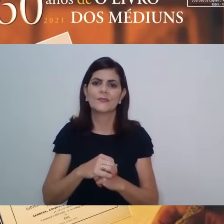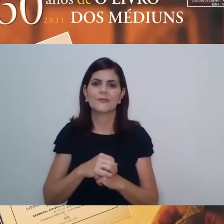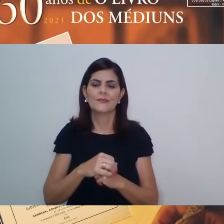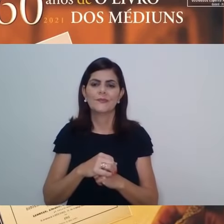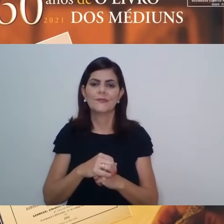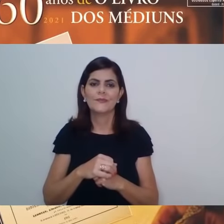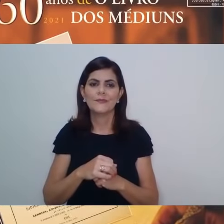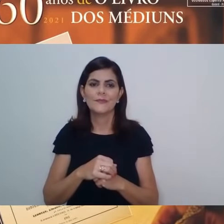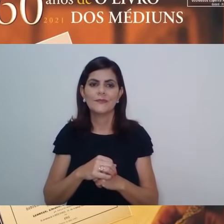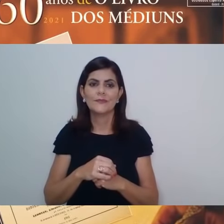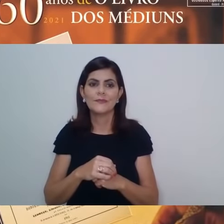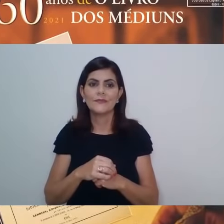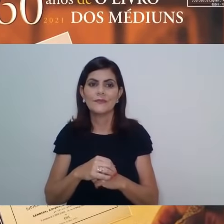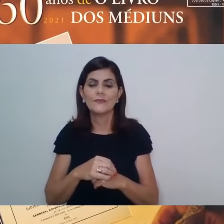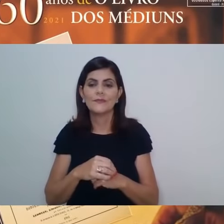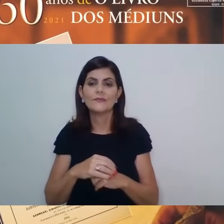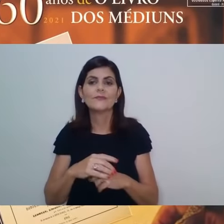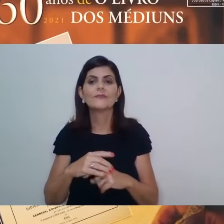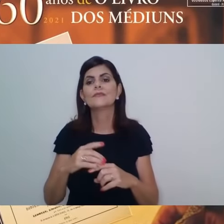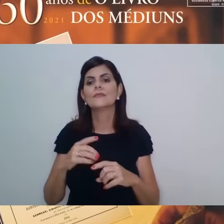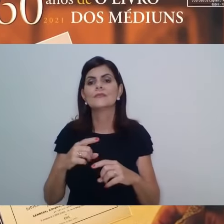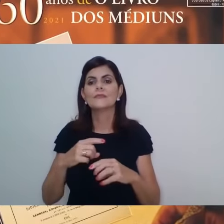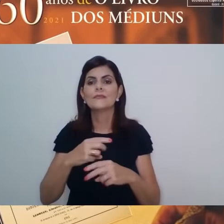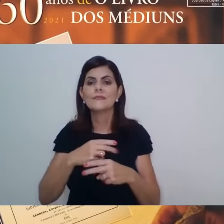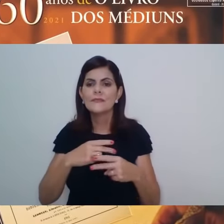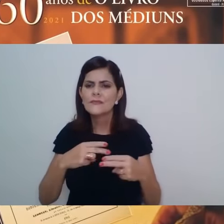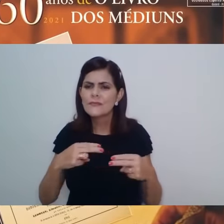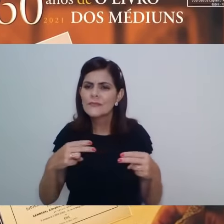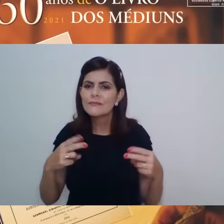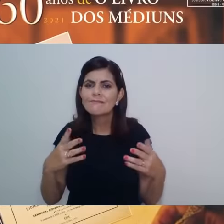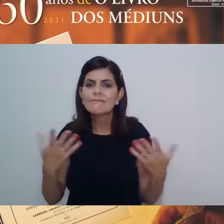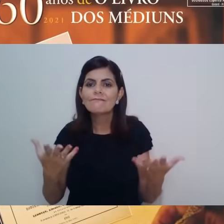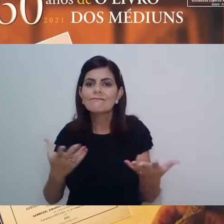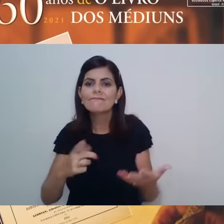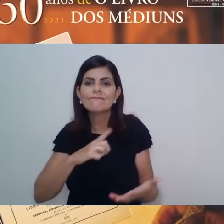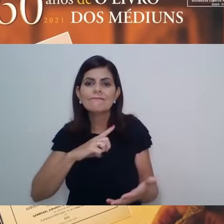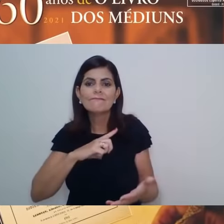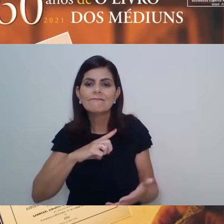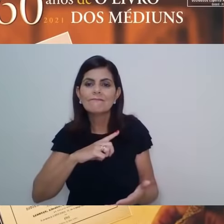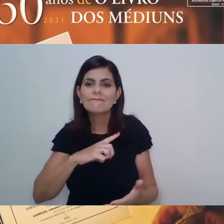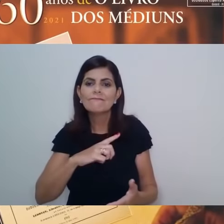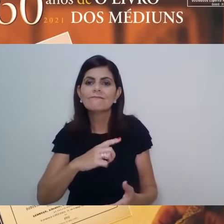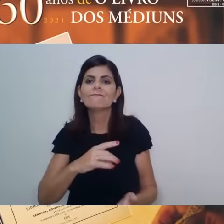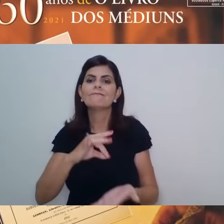repleta de ortodoxia, mas sem sinceridade de coração,